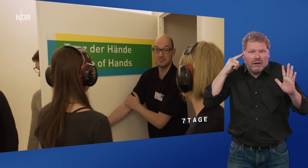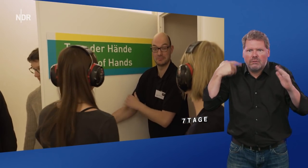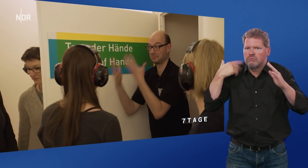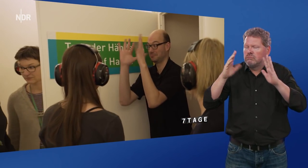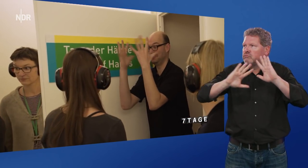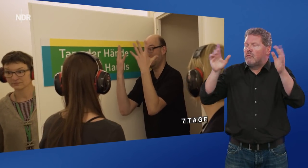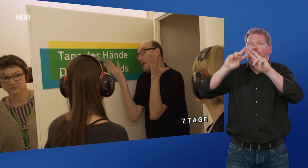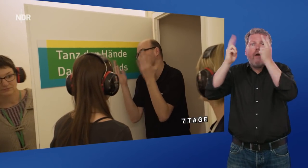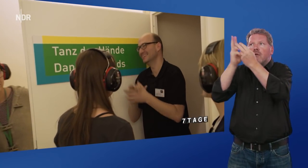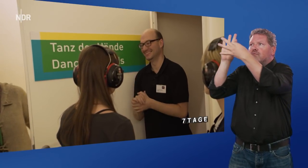Umwelt.